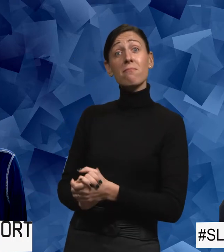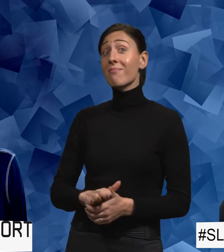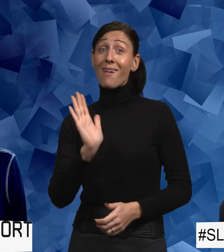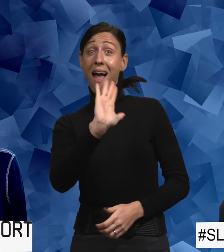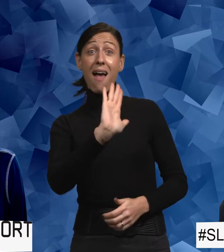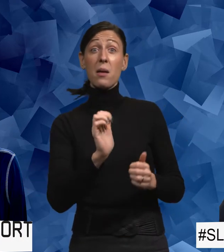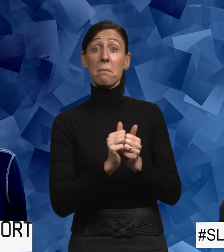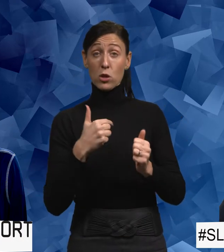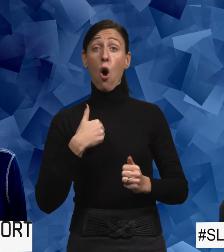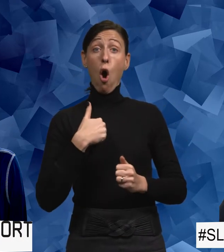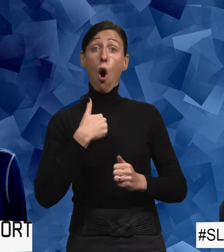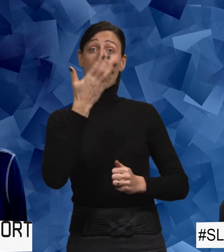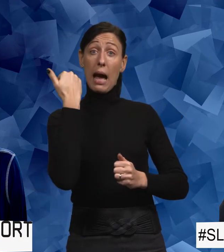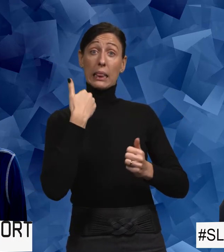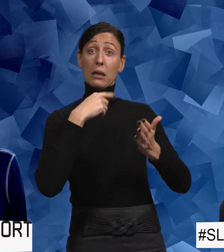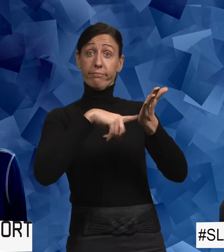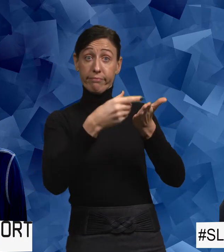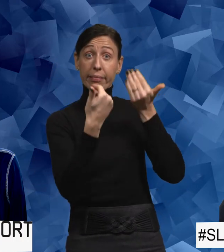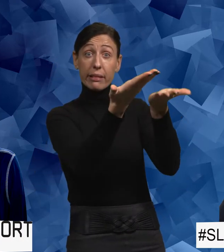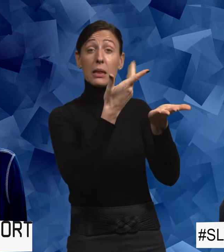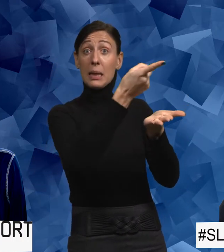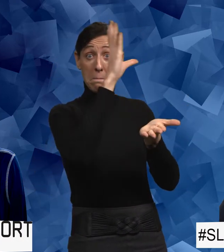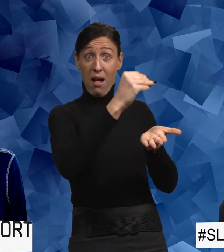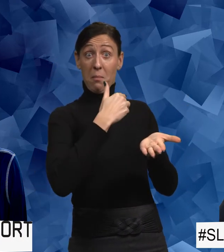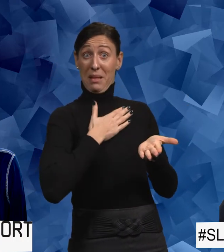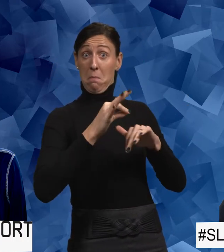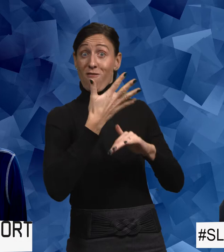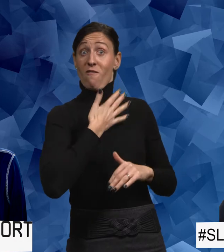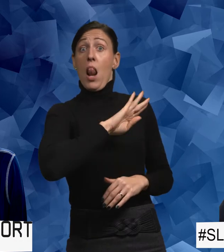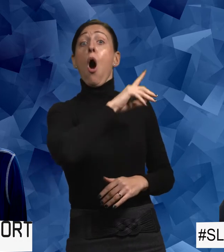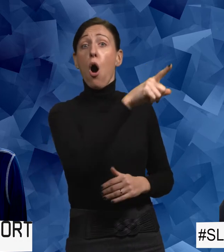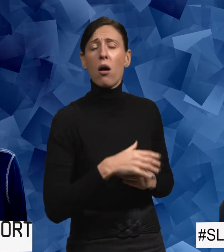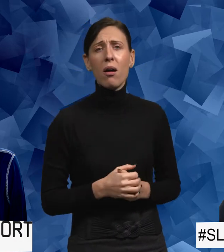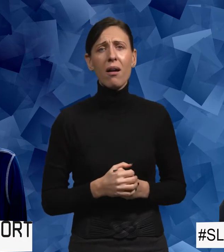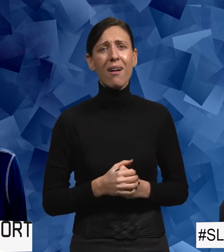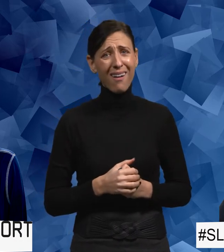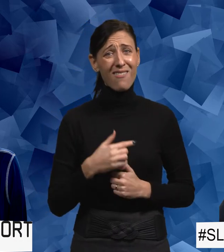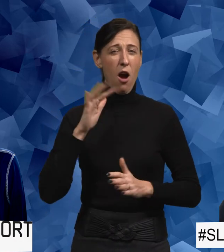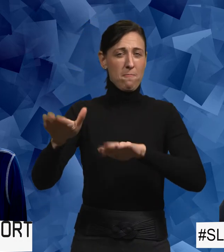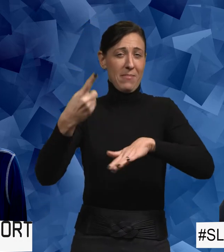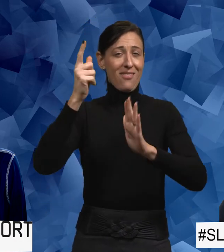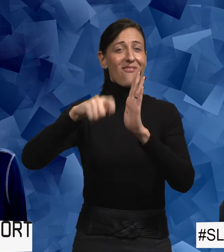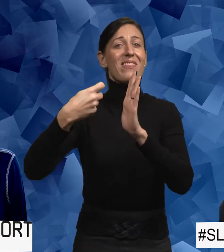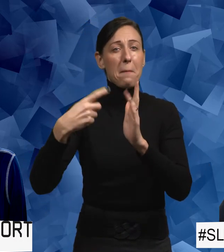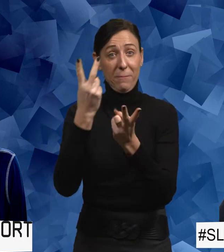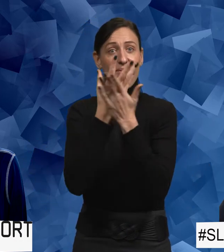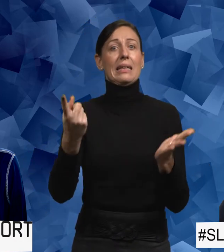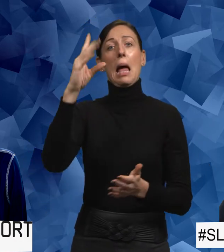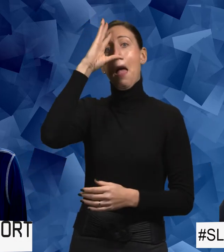Nej men jag får ju tillbaka någon när min man har fått som han vill. Vi har någon film som vi har producerat som visar just att en man